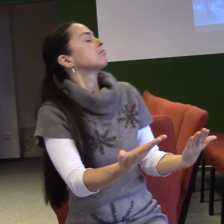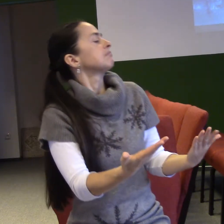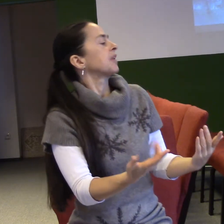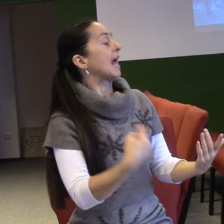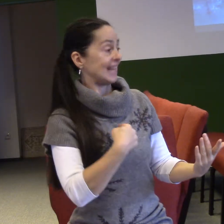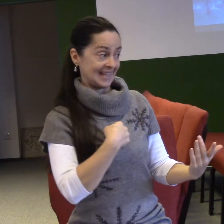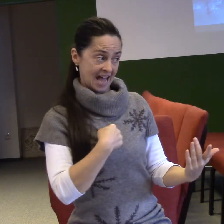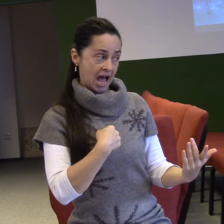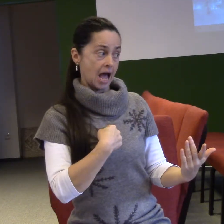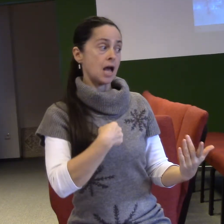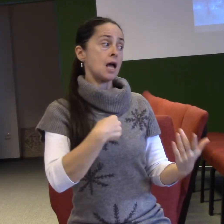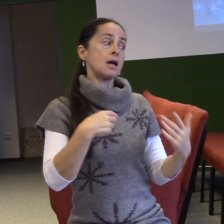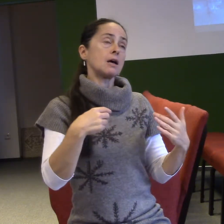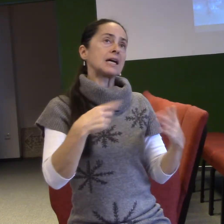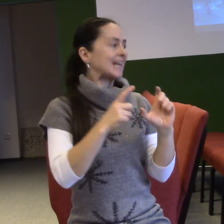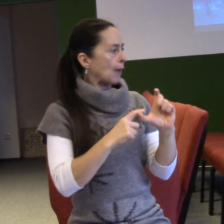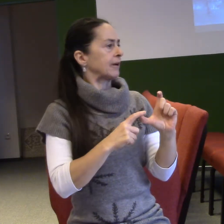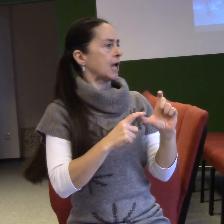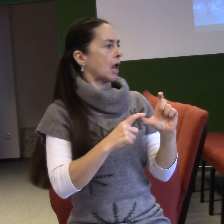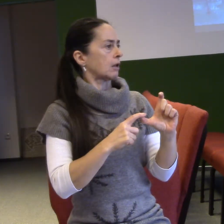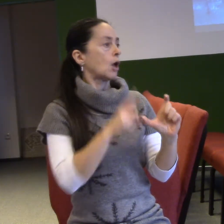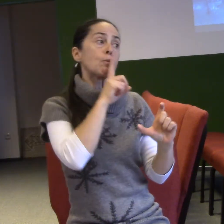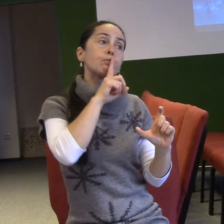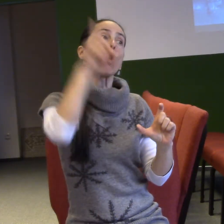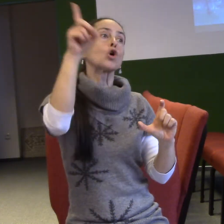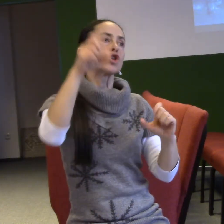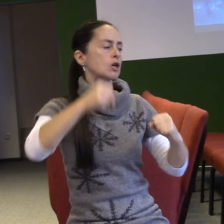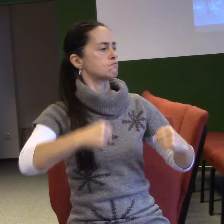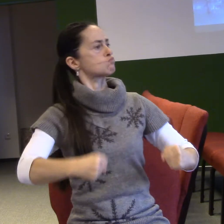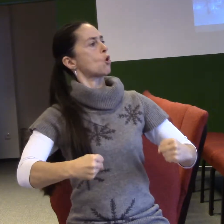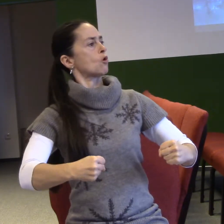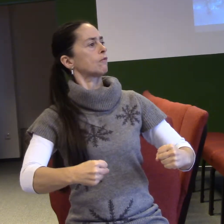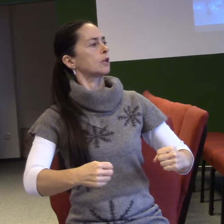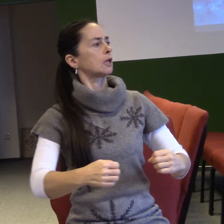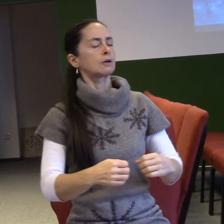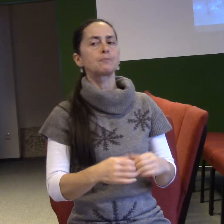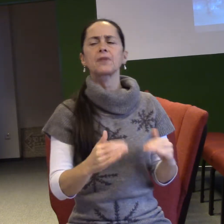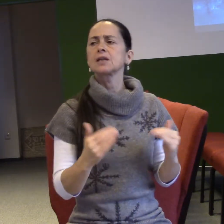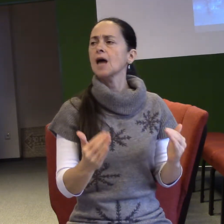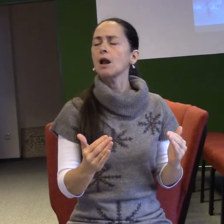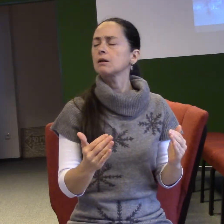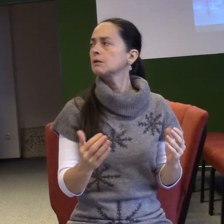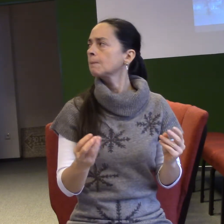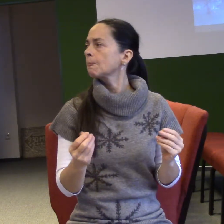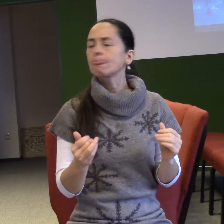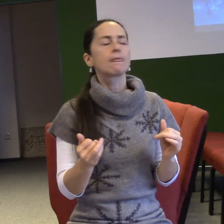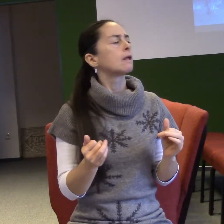stávám před Boží tváří. To bylo jeho postavení. A to byl i ten důvod, proč sebou